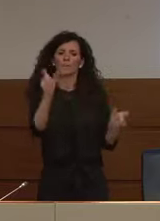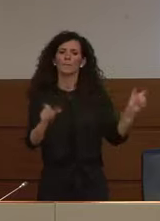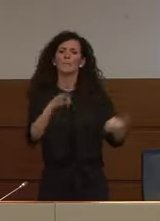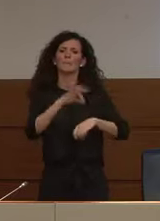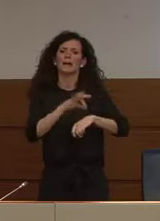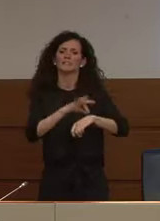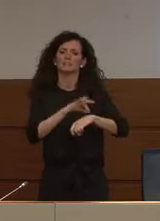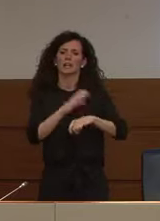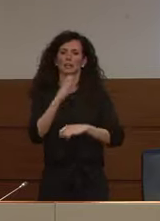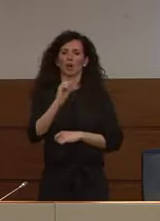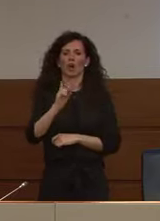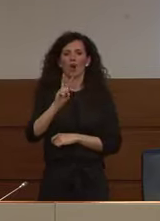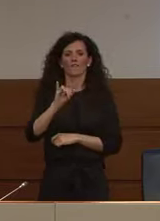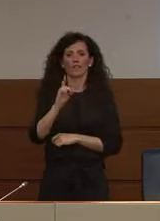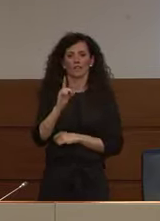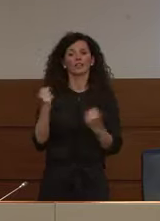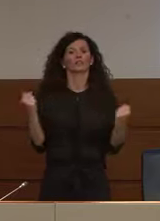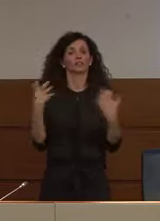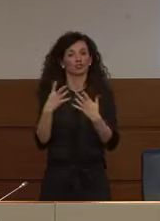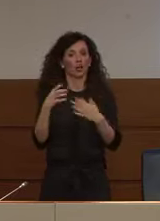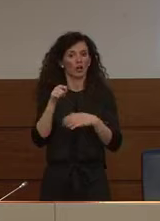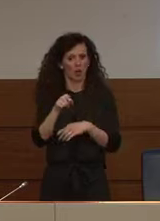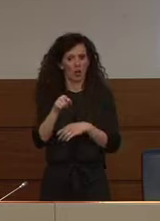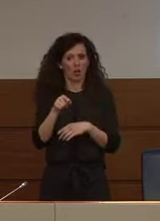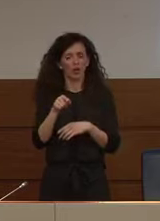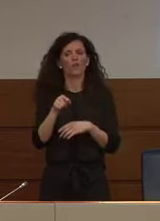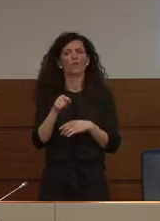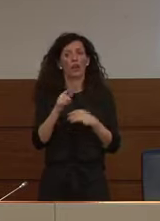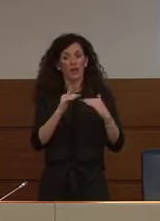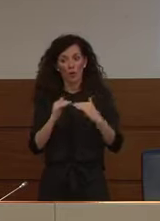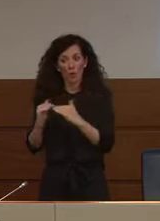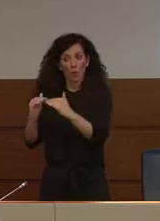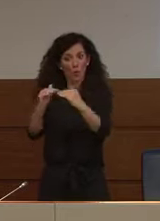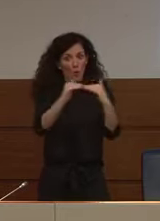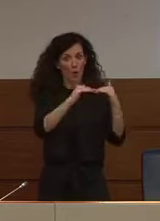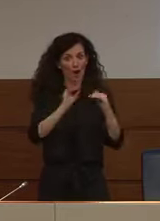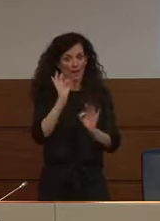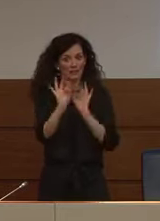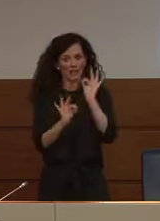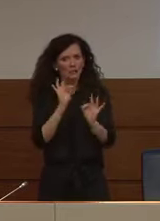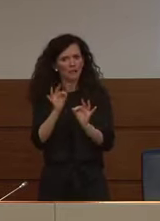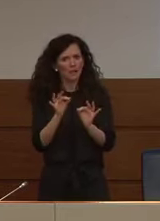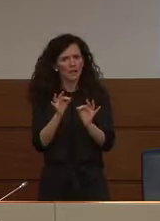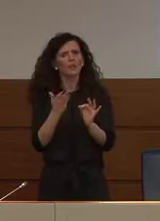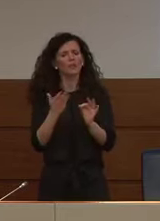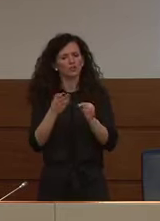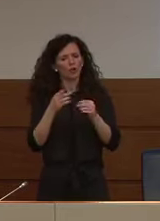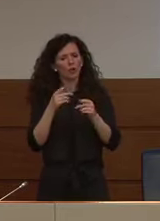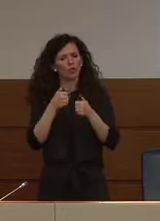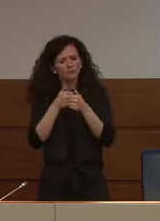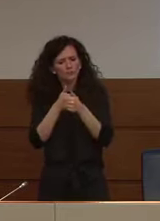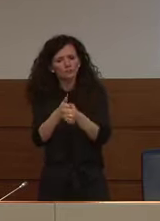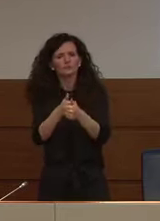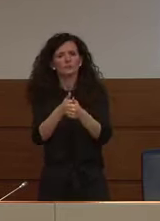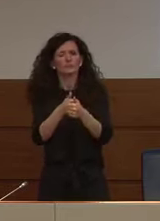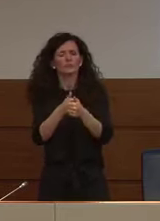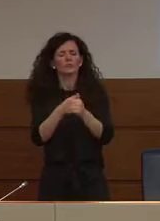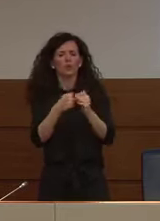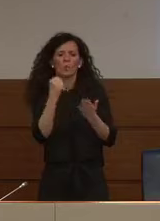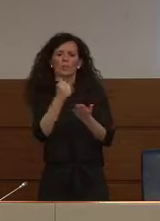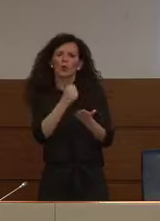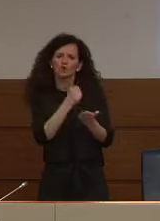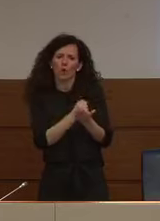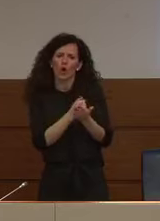attraverso l'adozione di percorsi protocollari comuni